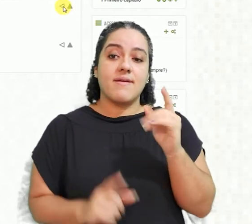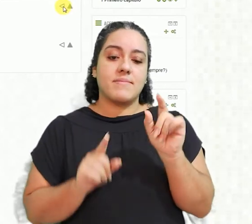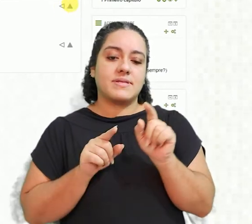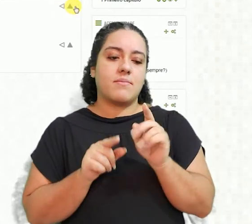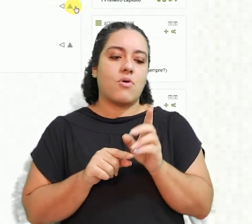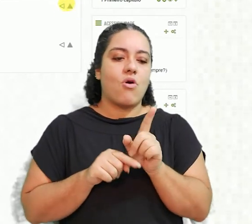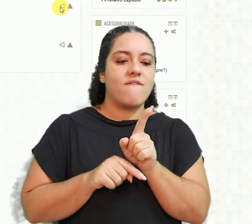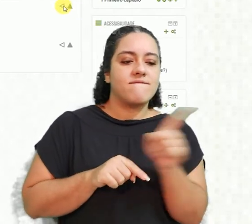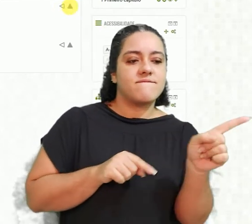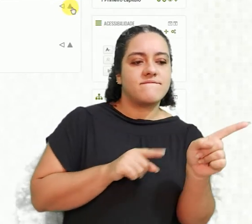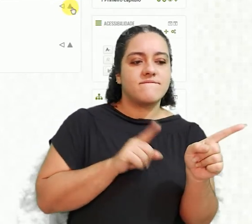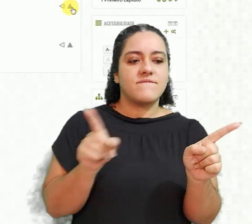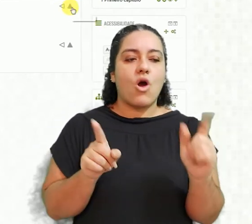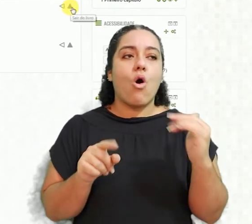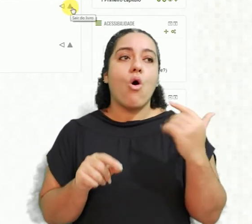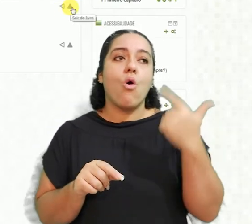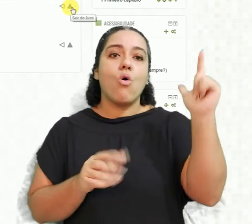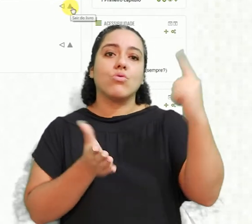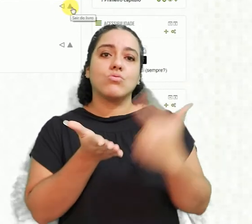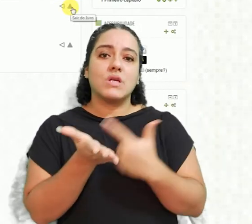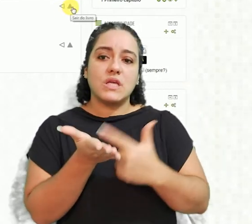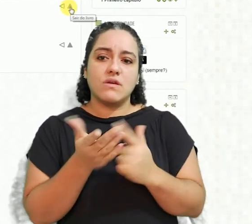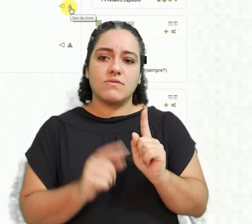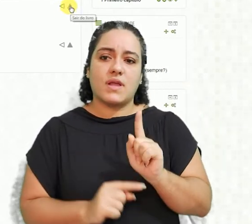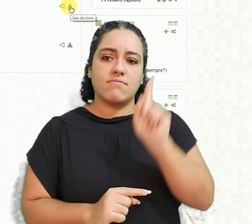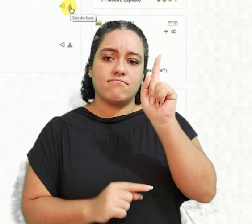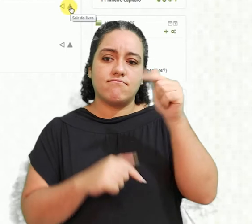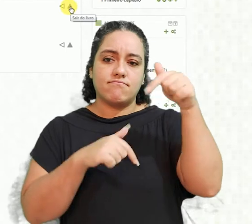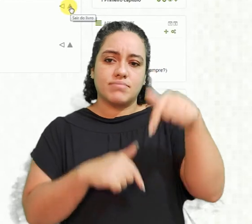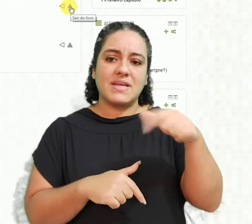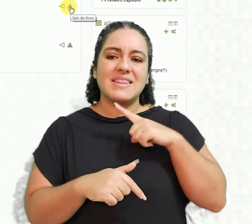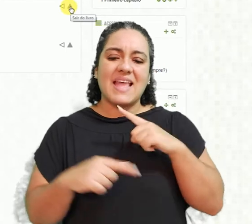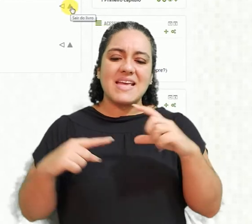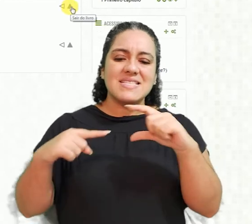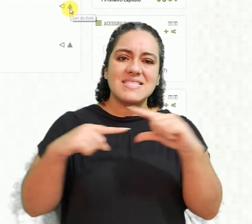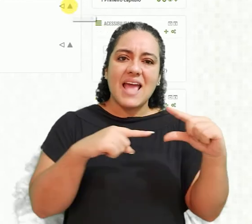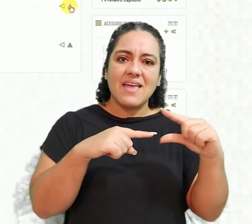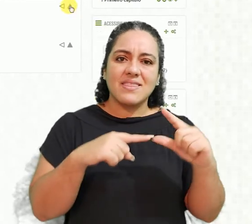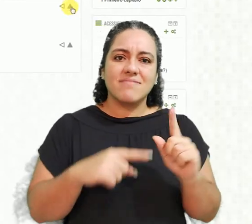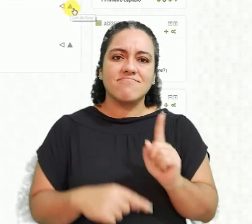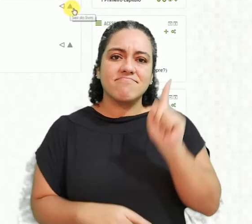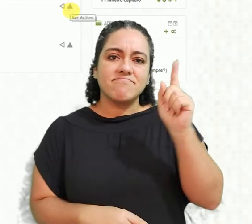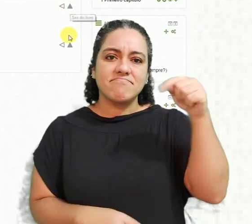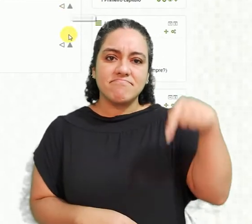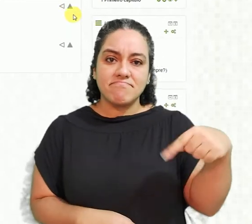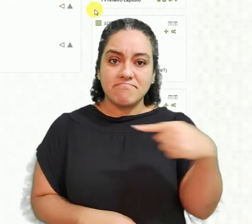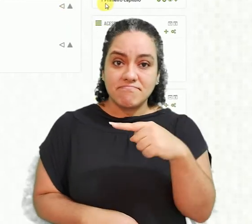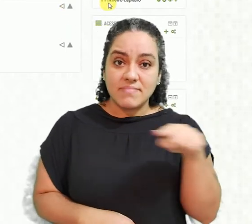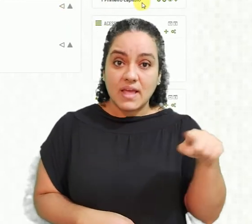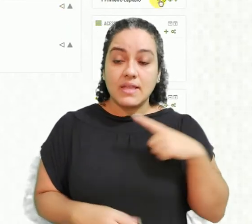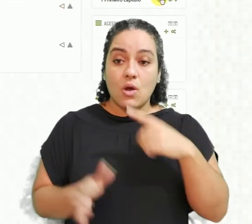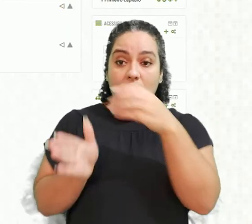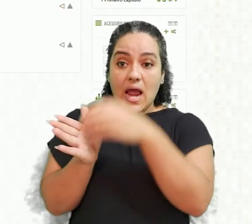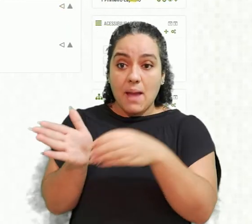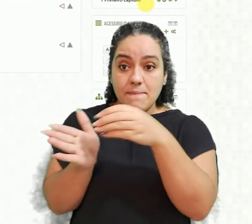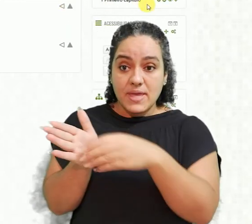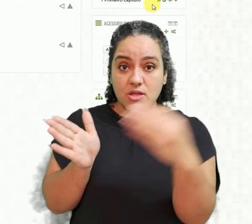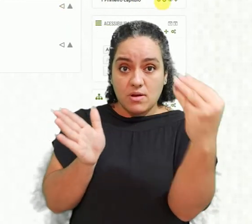frente, para trás ou para fora do livro, nessa seta para cima, através de setinhas. Então se você adicionar mais um